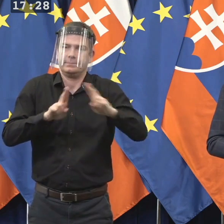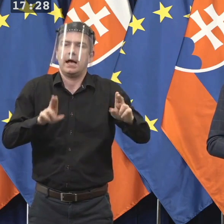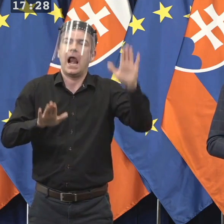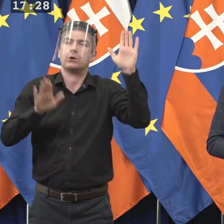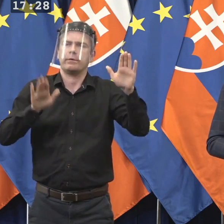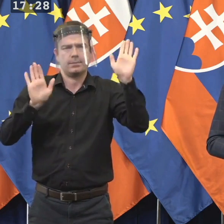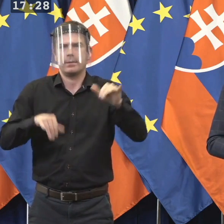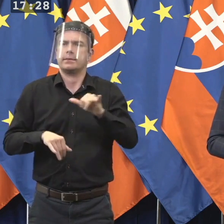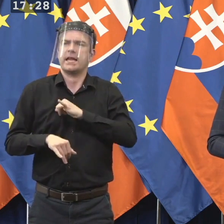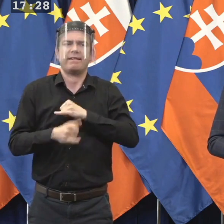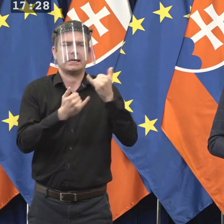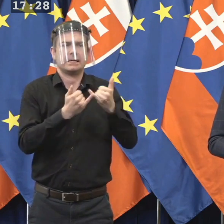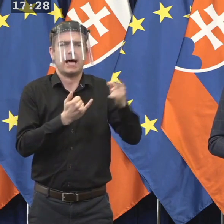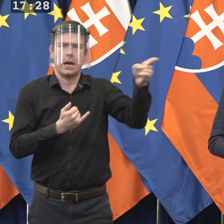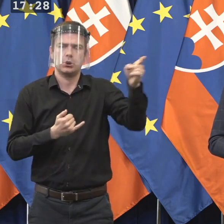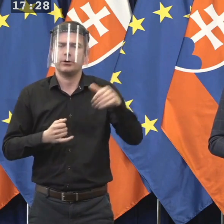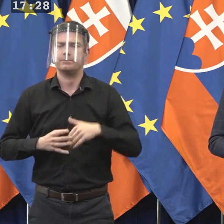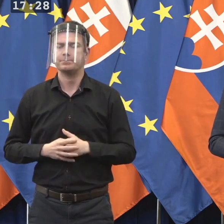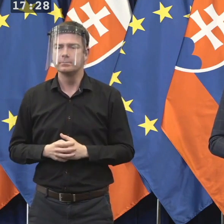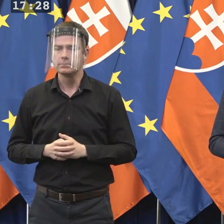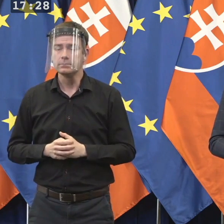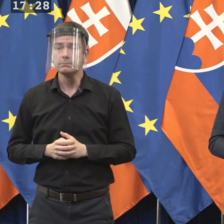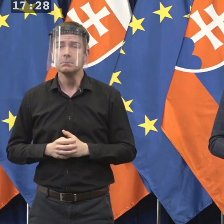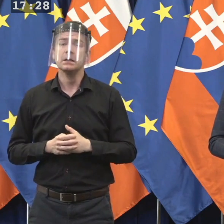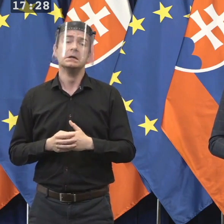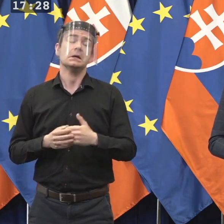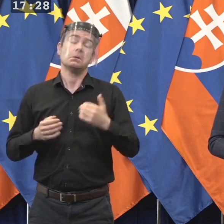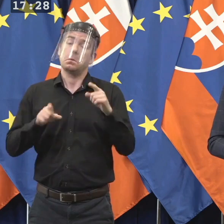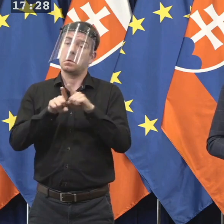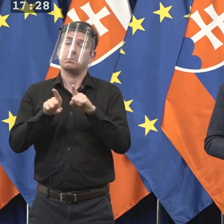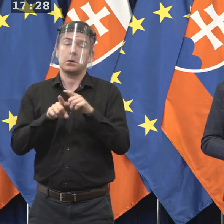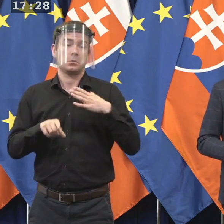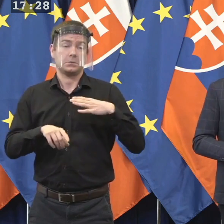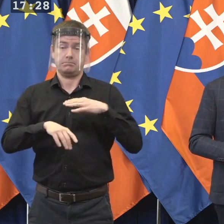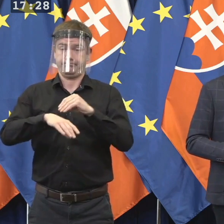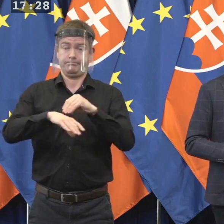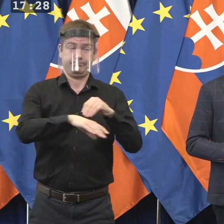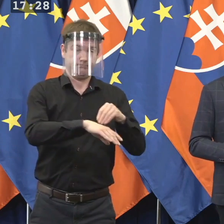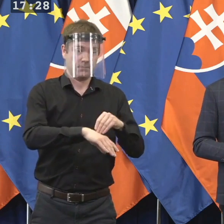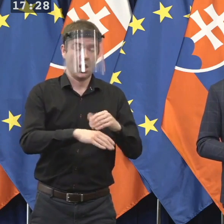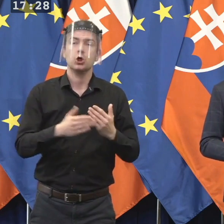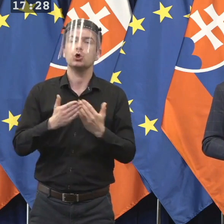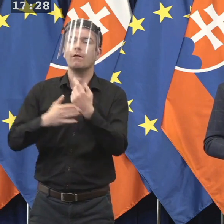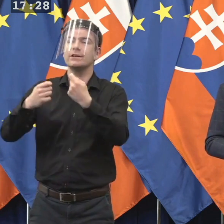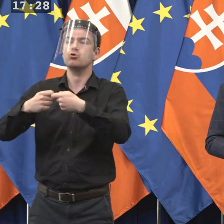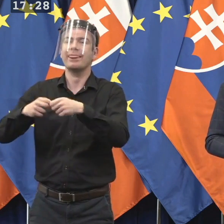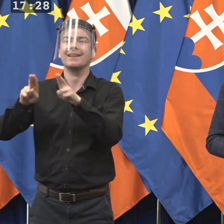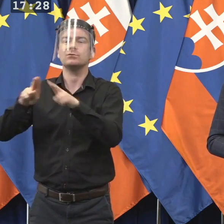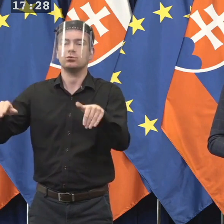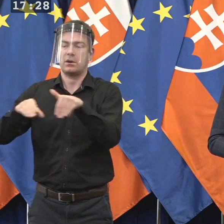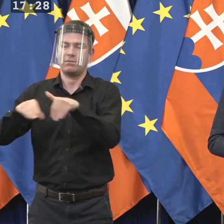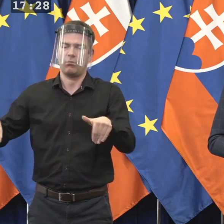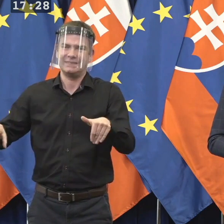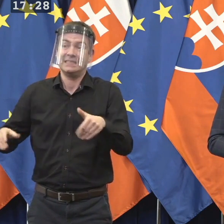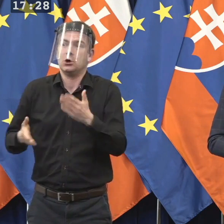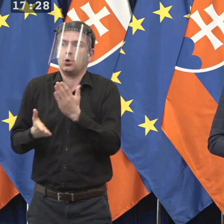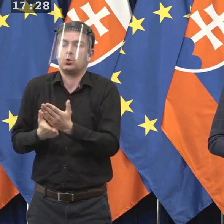funkčná súdná rada, tak bude môcť aj o tomto bude zasadať. Ale to súčasne znamená, že bude vystavená tomu, že tí noví členovia v kátkej dobe majú